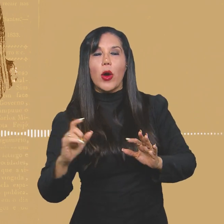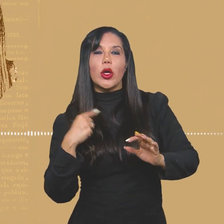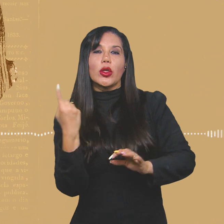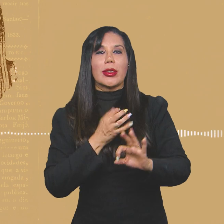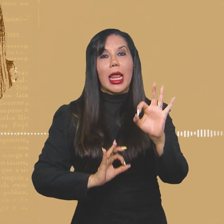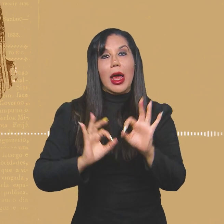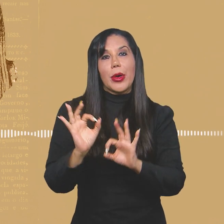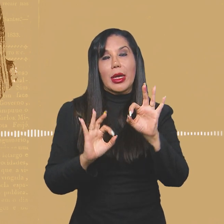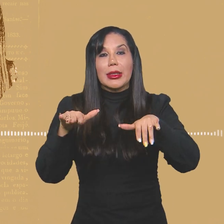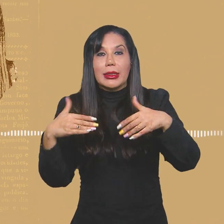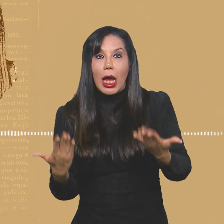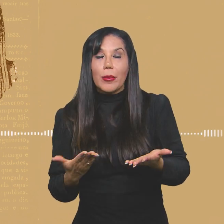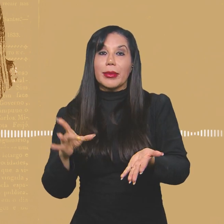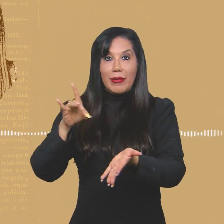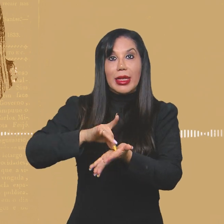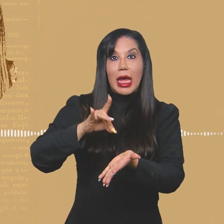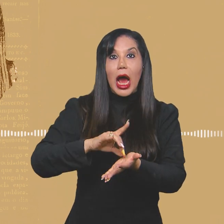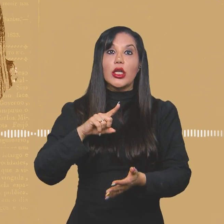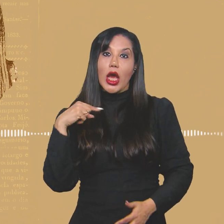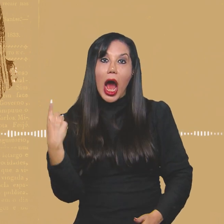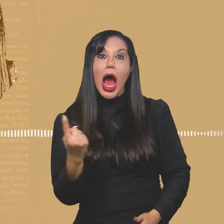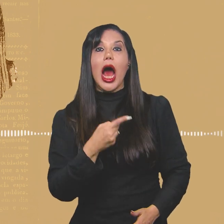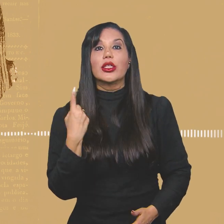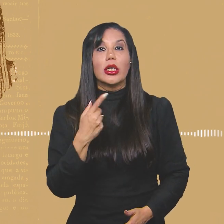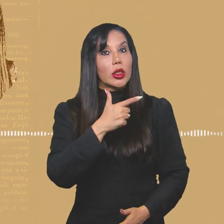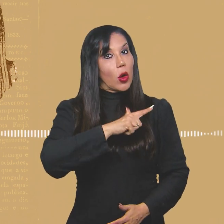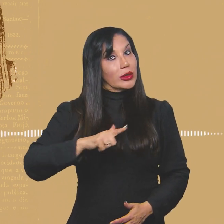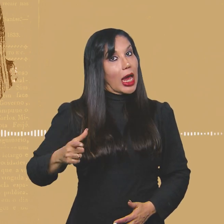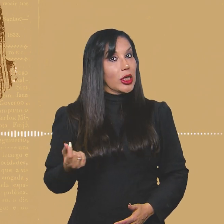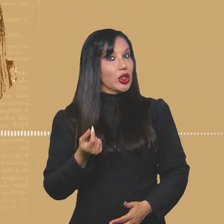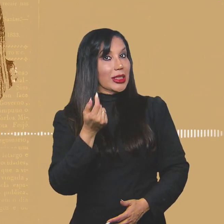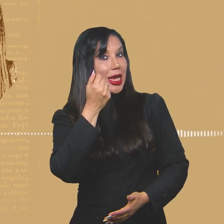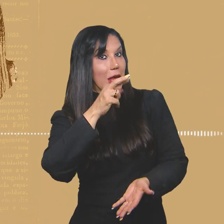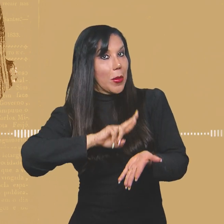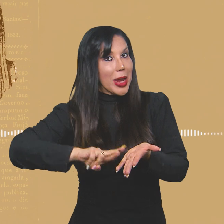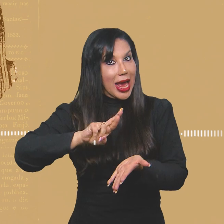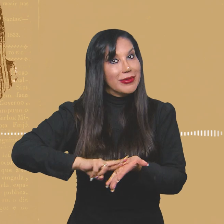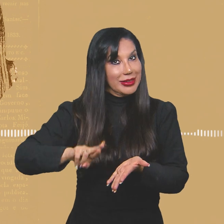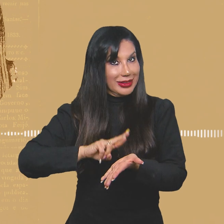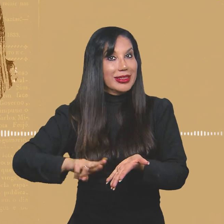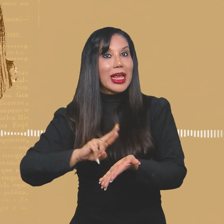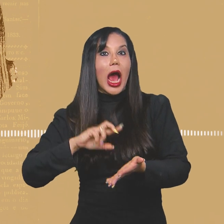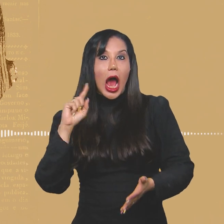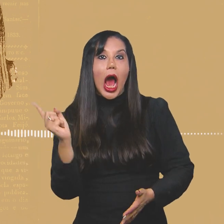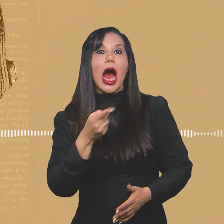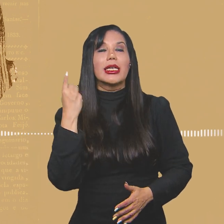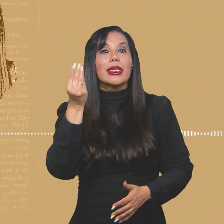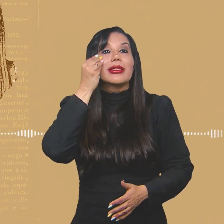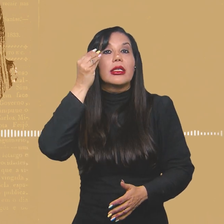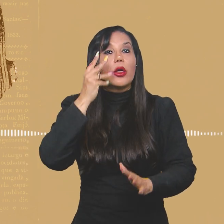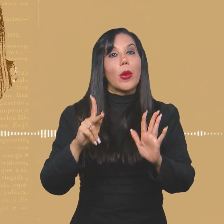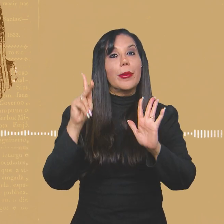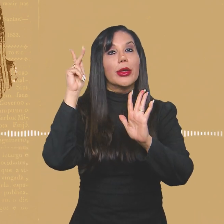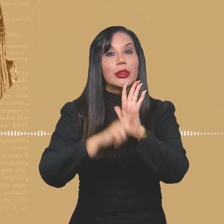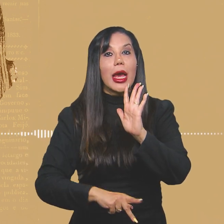elaboramos. Então, na verdade, a gente não tem dinheiro para fazer a revista. A gente está tentando